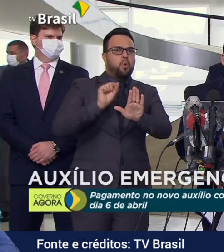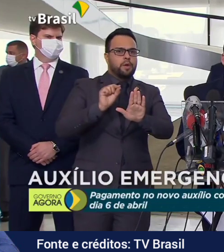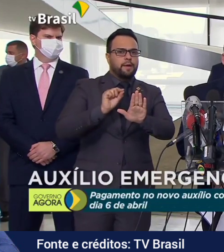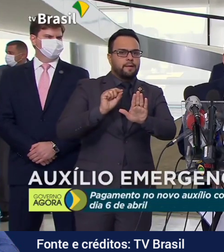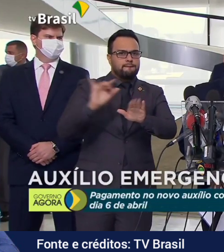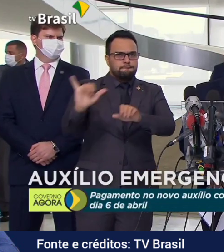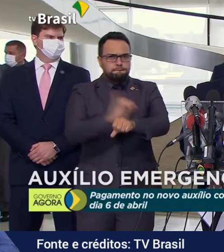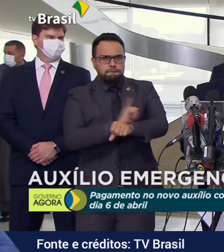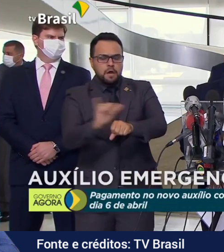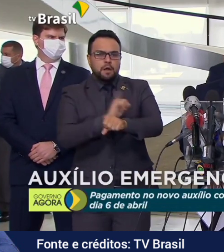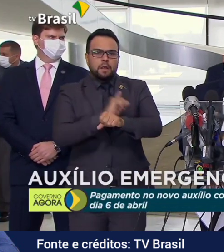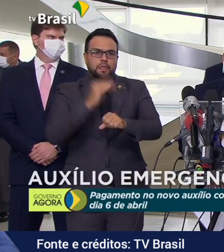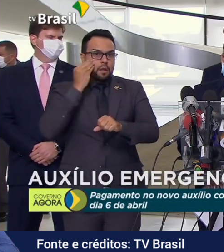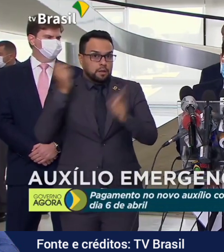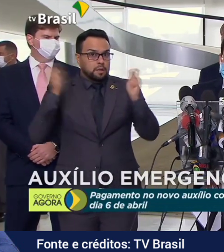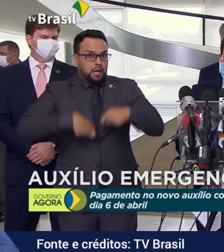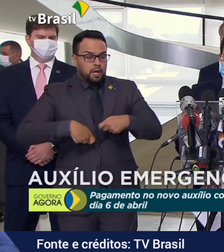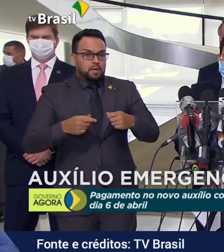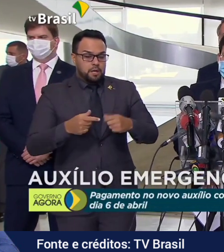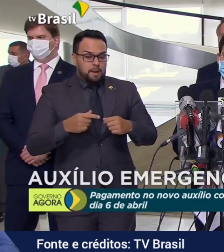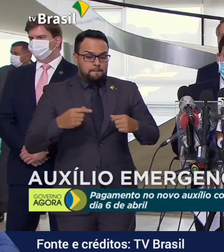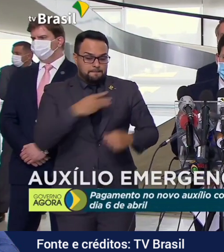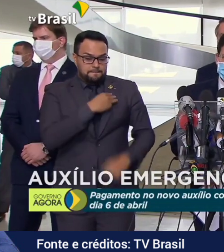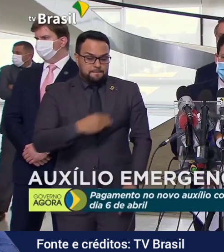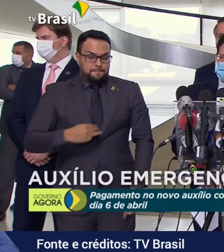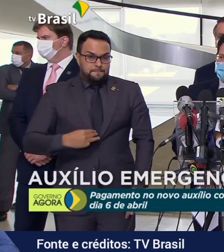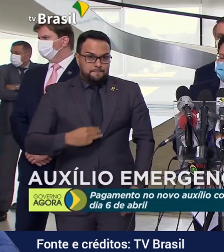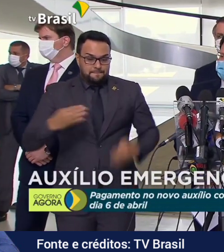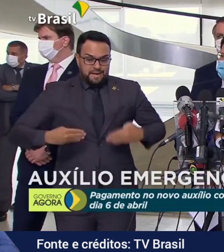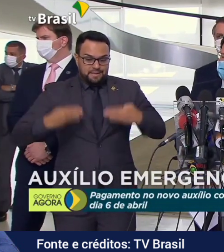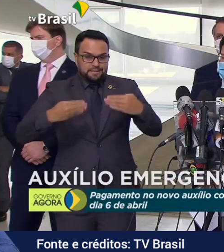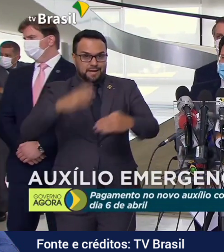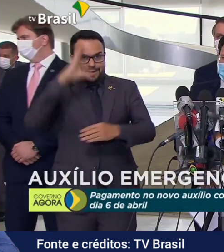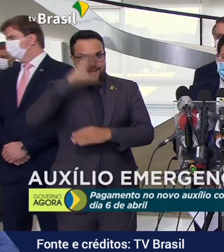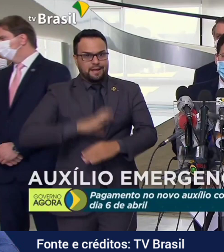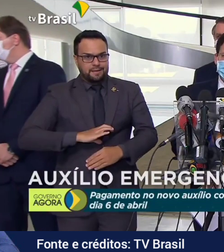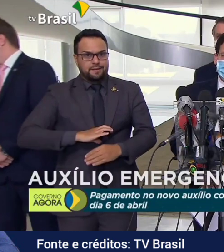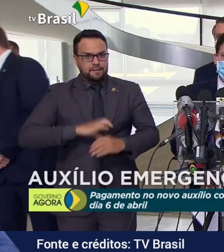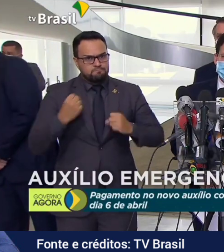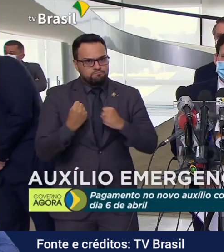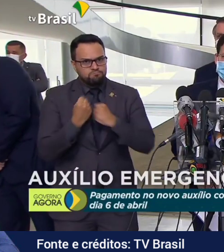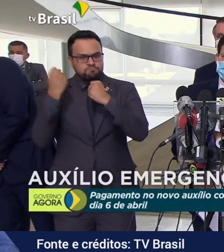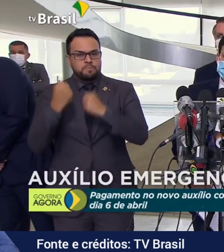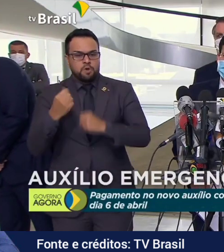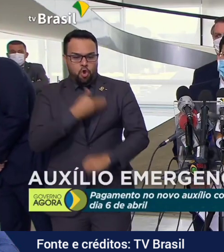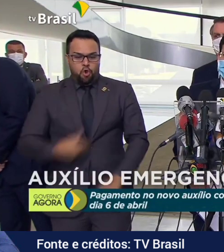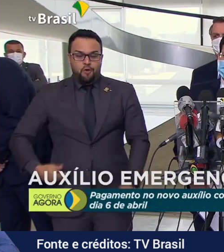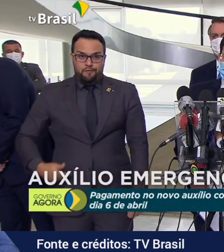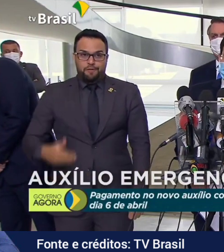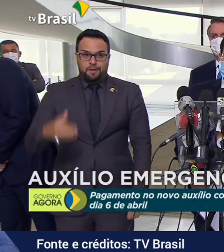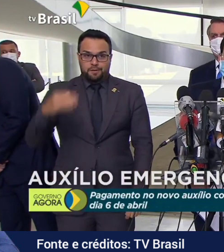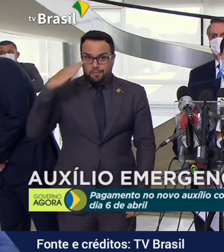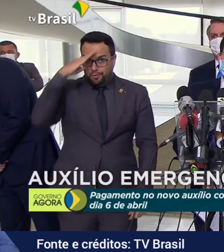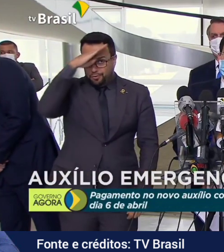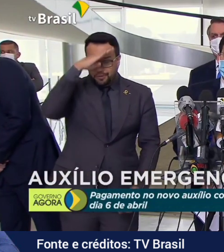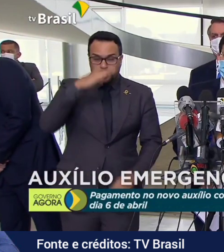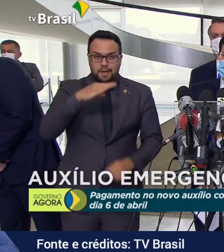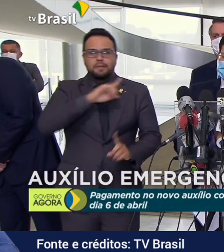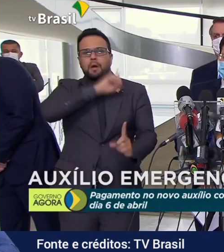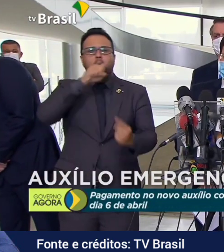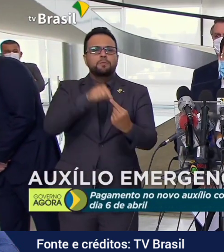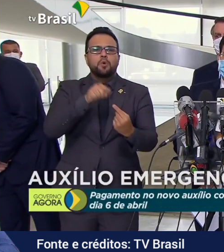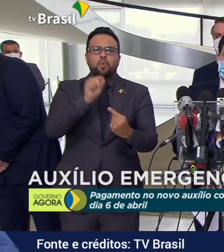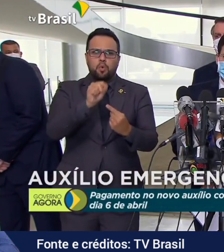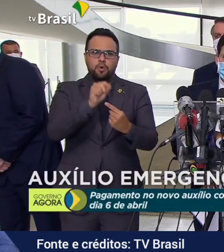viabilizar que o Ministério da Cidadania, braço social do governo Bolsonaro, possa atingir essa finalidade de